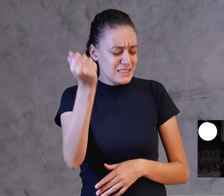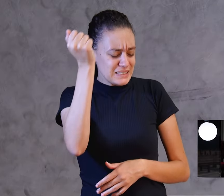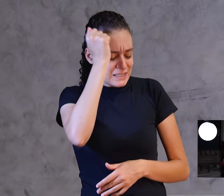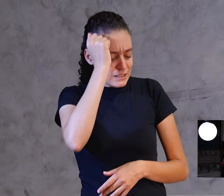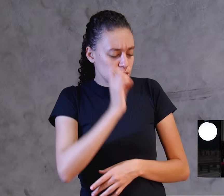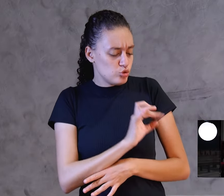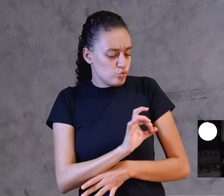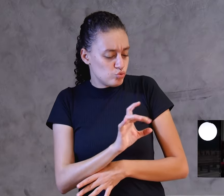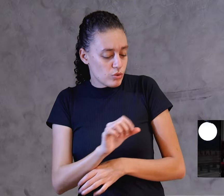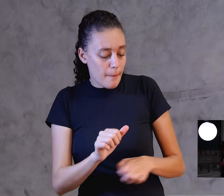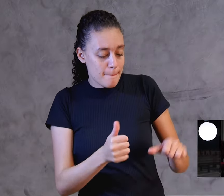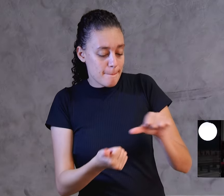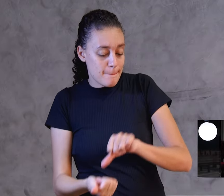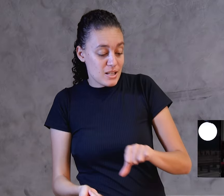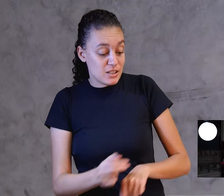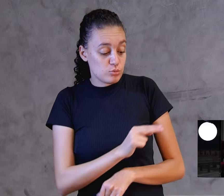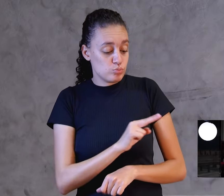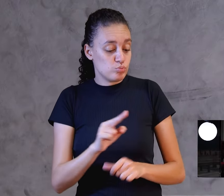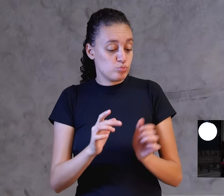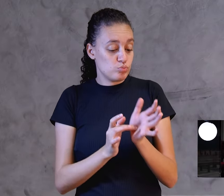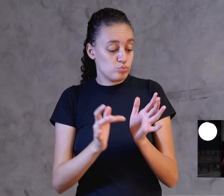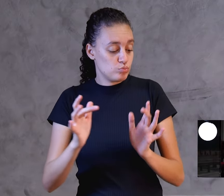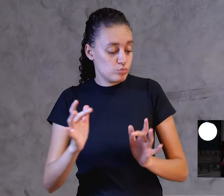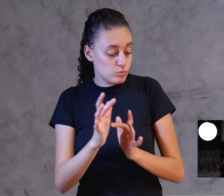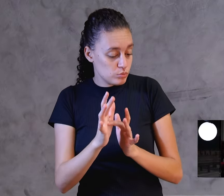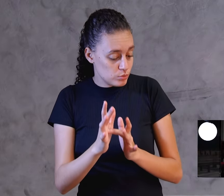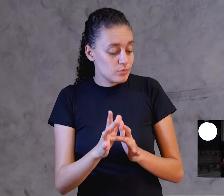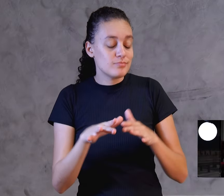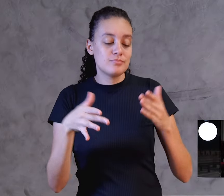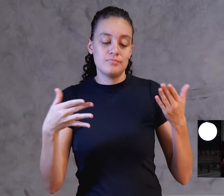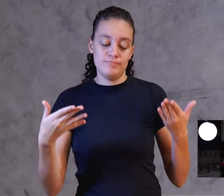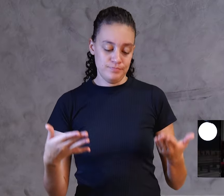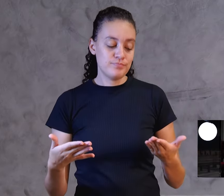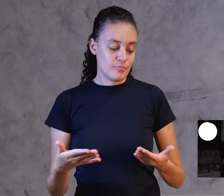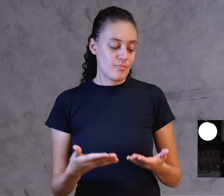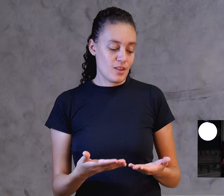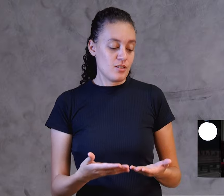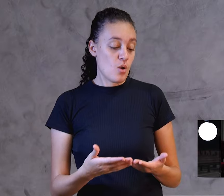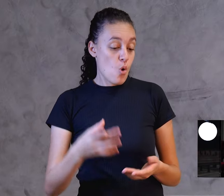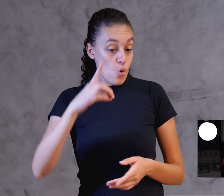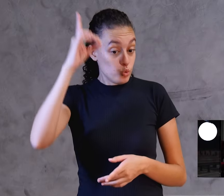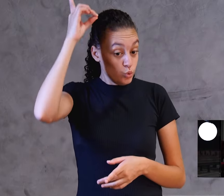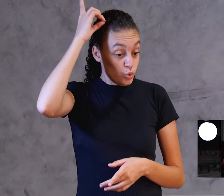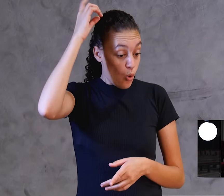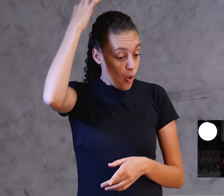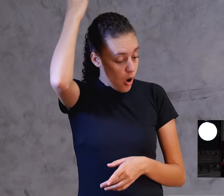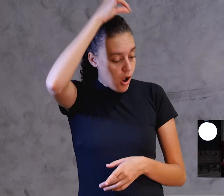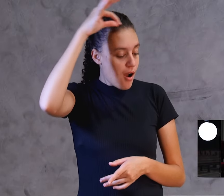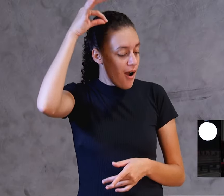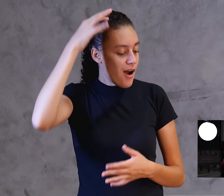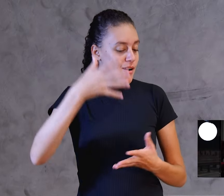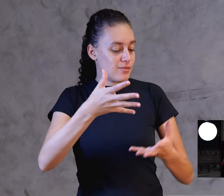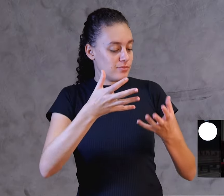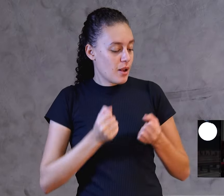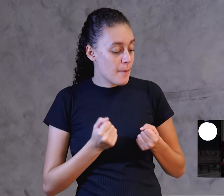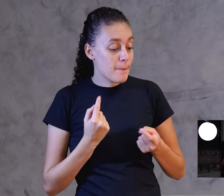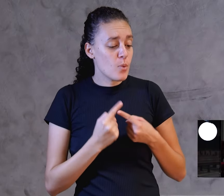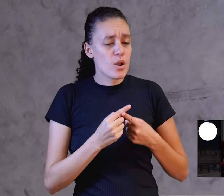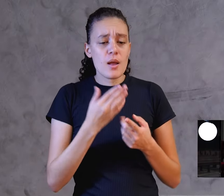batizado no nome de Jesus Cristo, e recebereis o dom do Espírito Santo. Porque a promessa diz respeito a